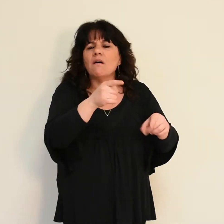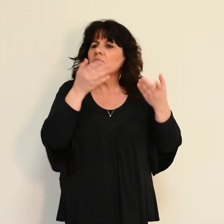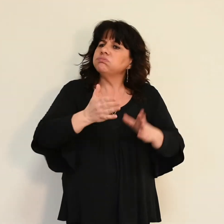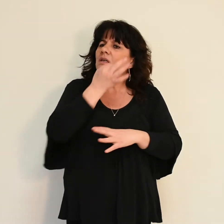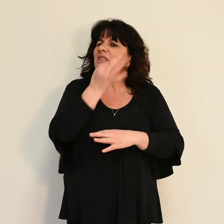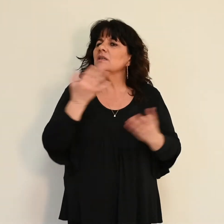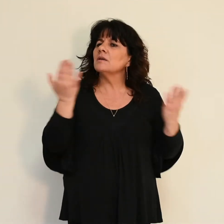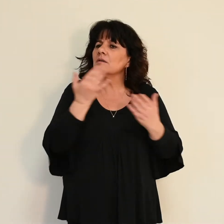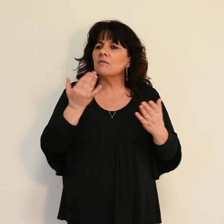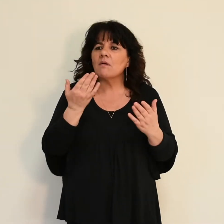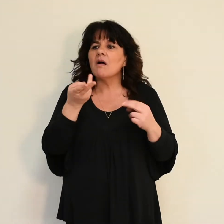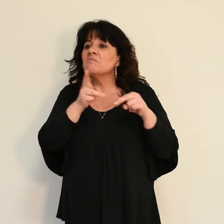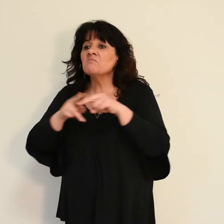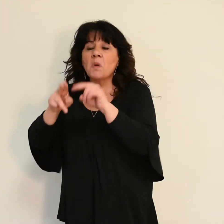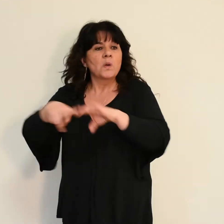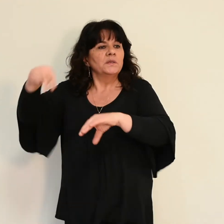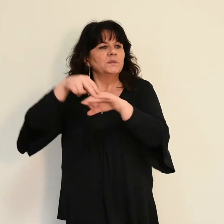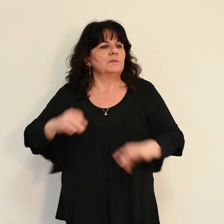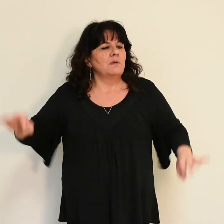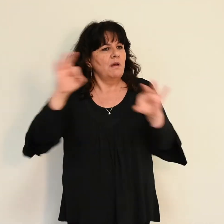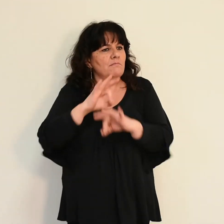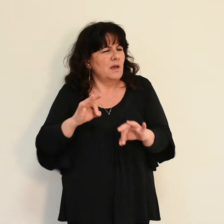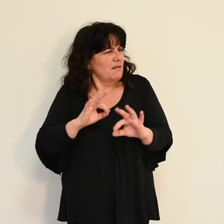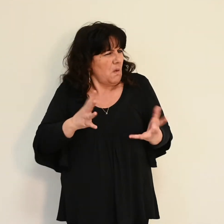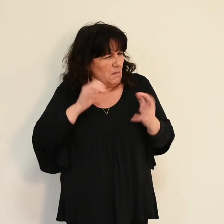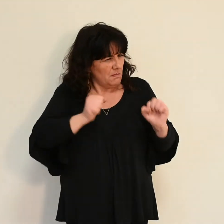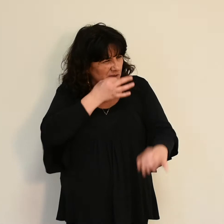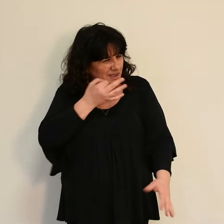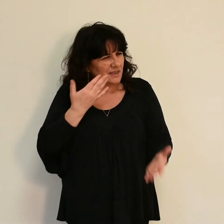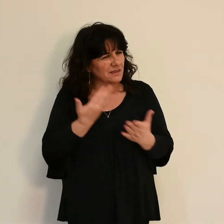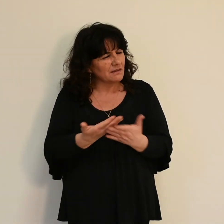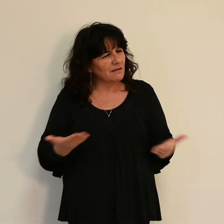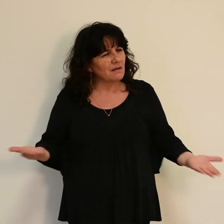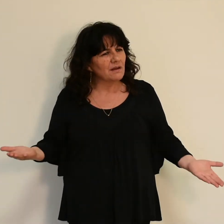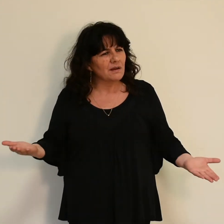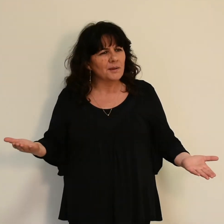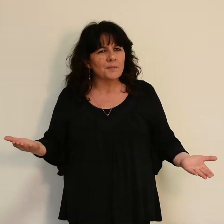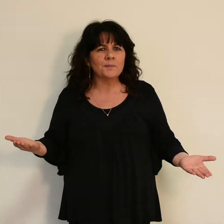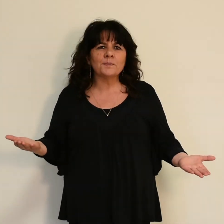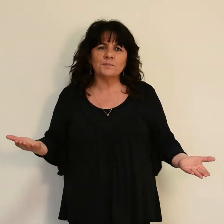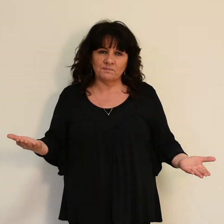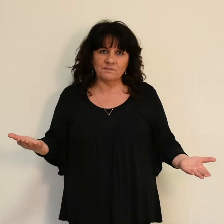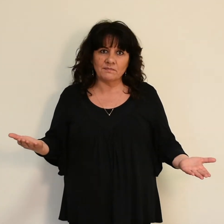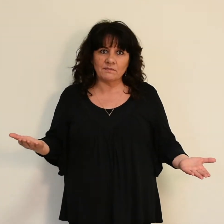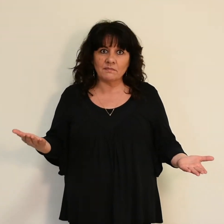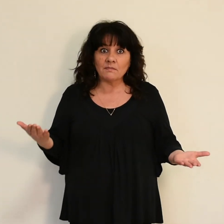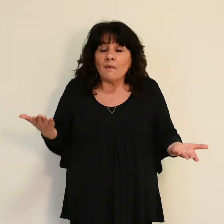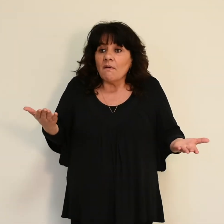Car si les morts ne ressuscitent pas,